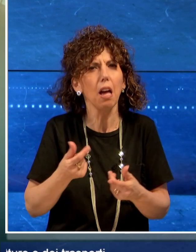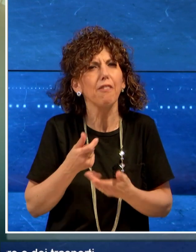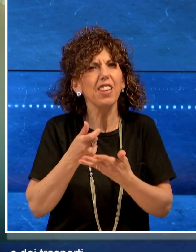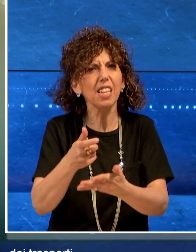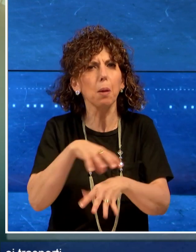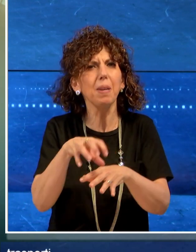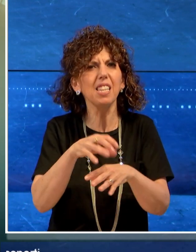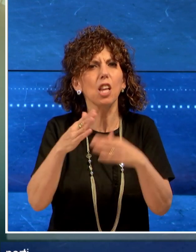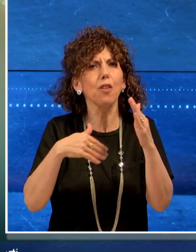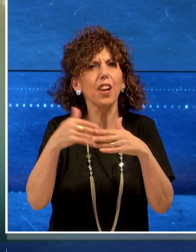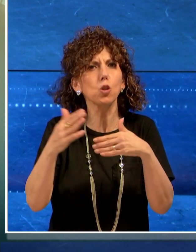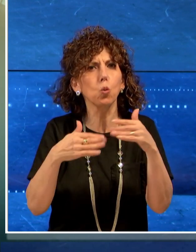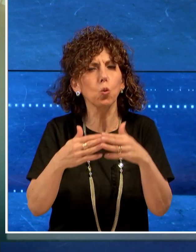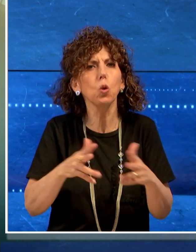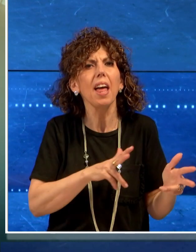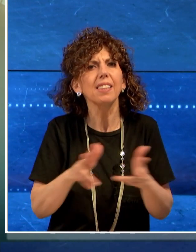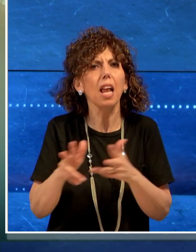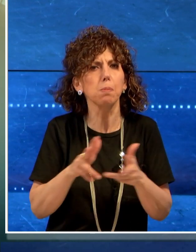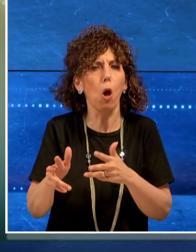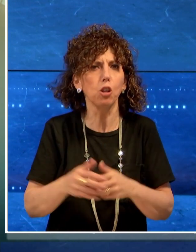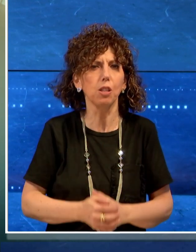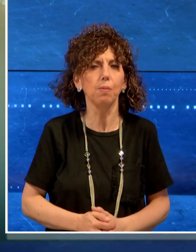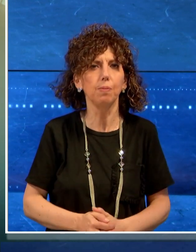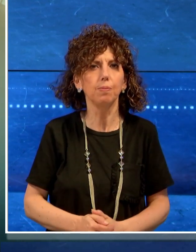delle Infrastrutture e dei Trasporti.